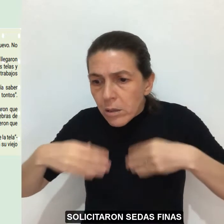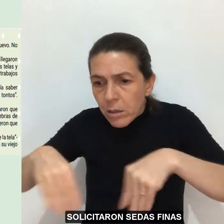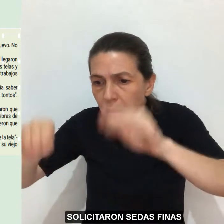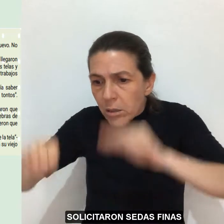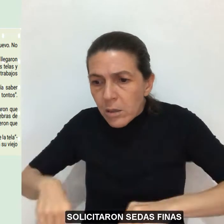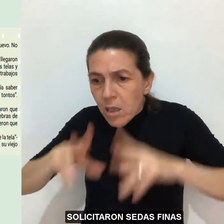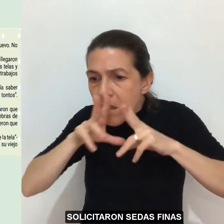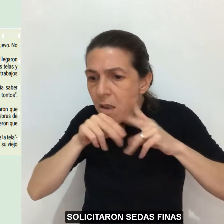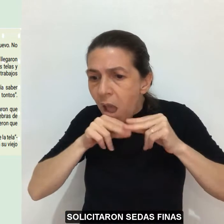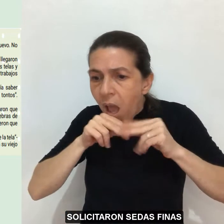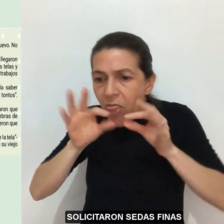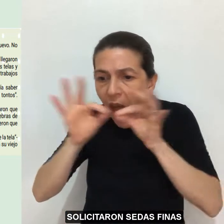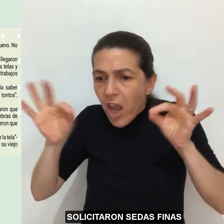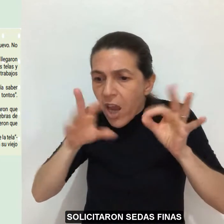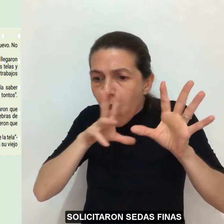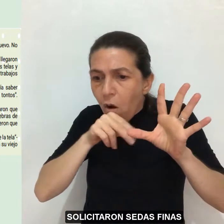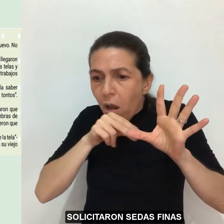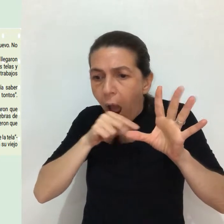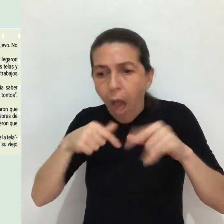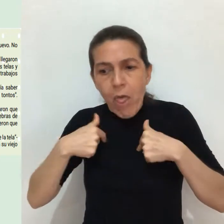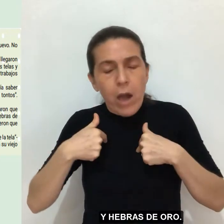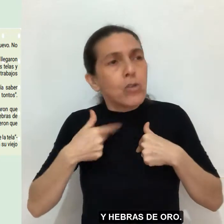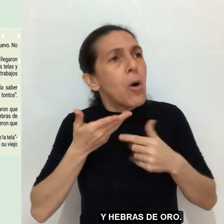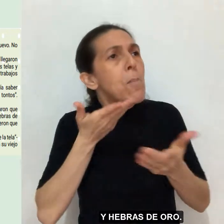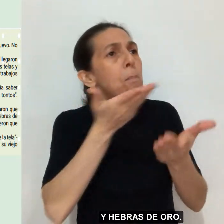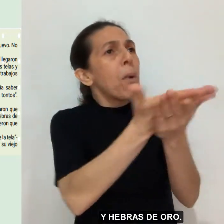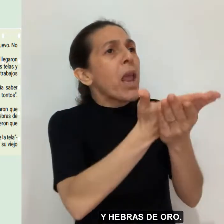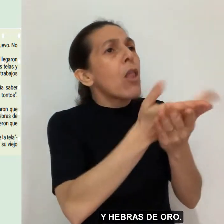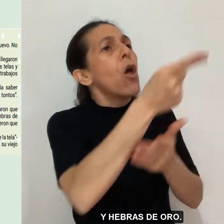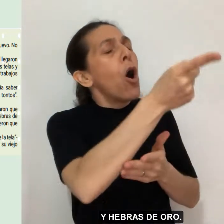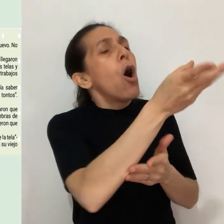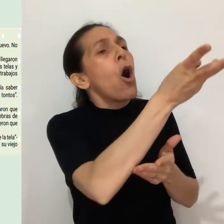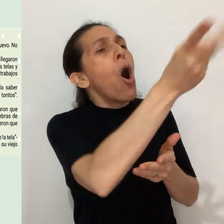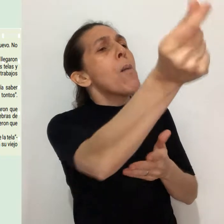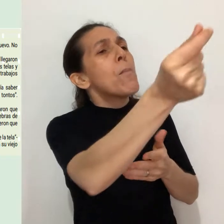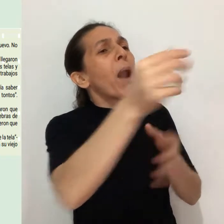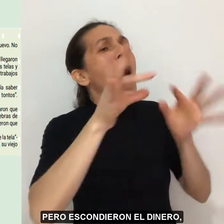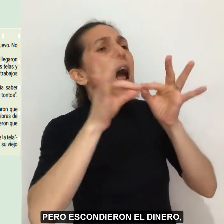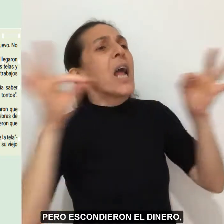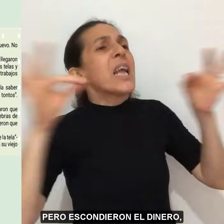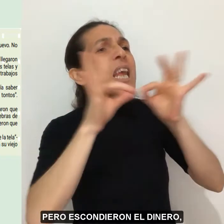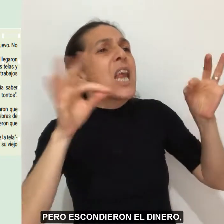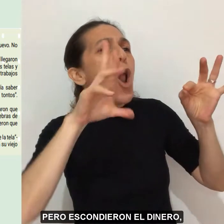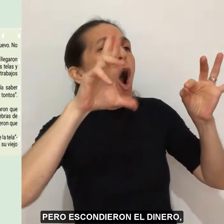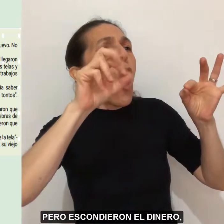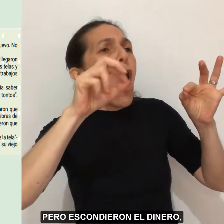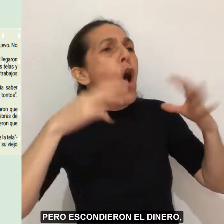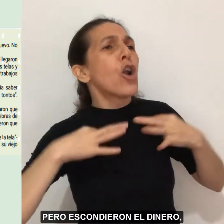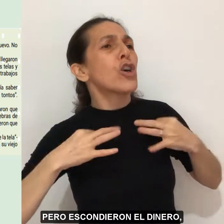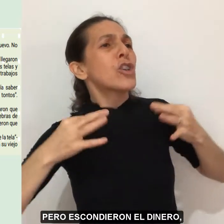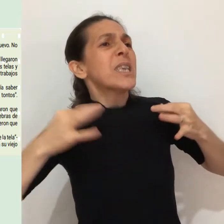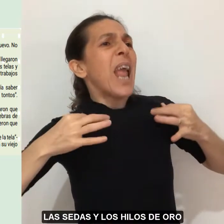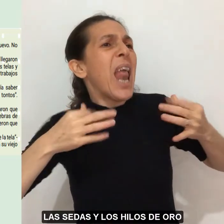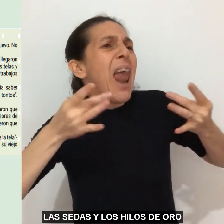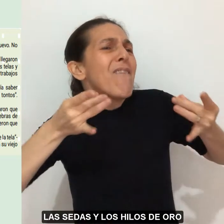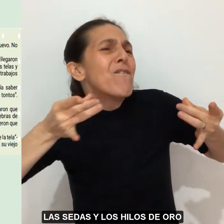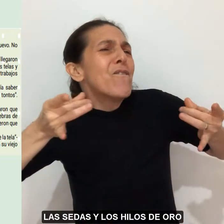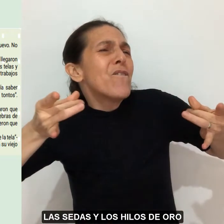Solicitaron sedas finas y hebras de oro, pero escondieron el dinero, las sedas